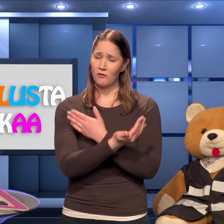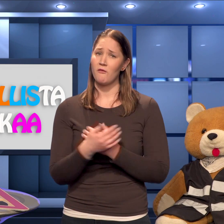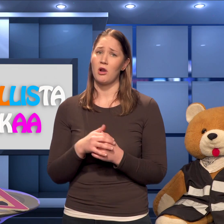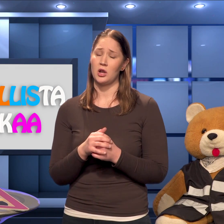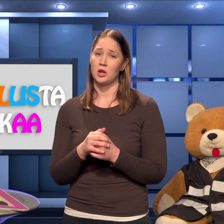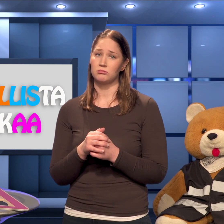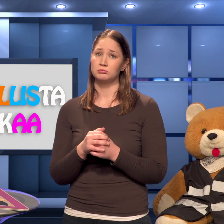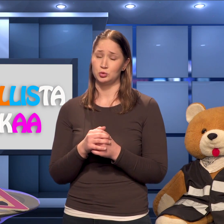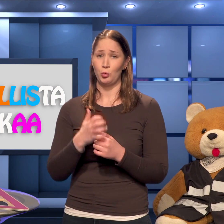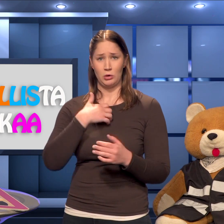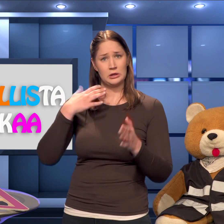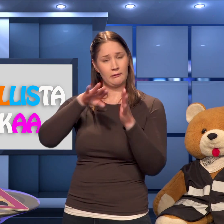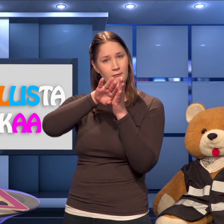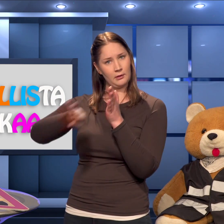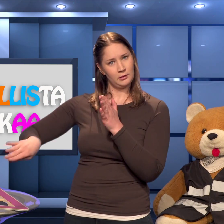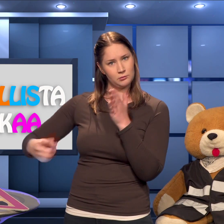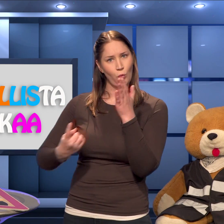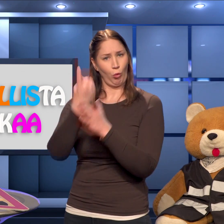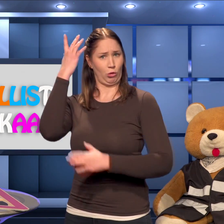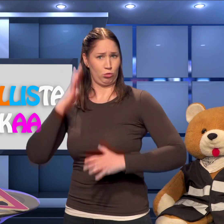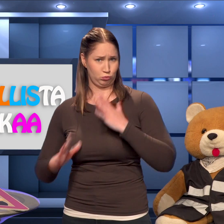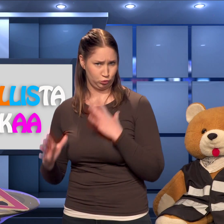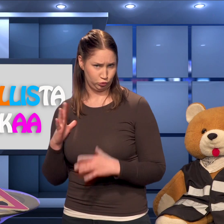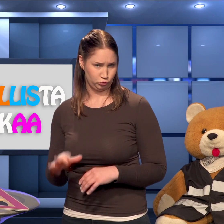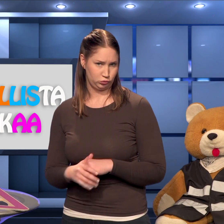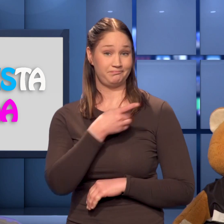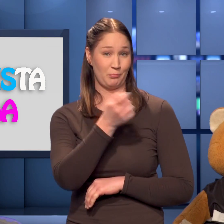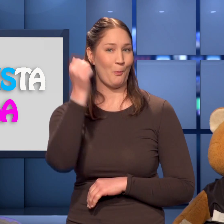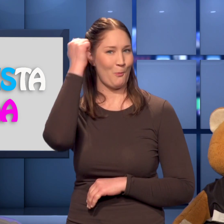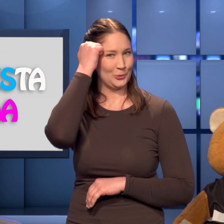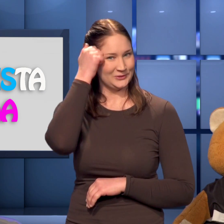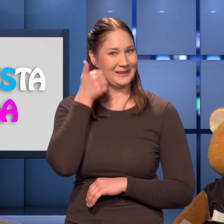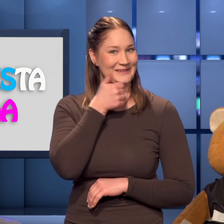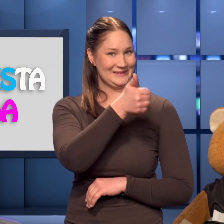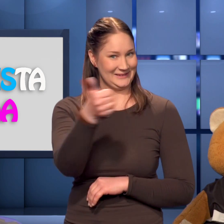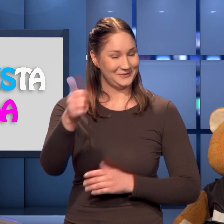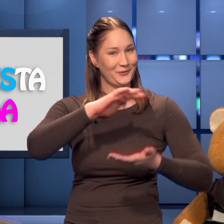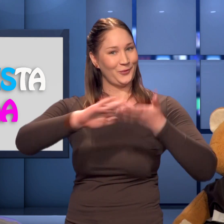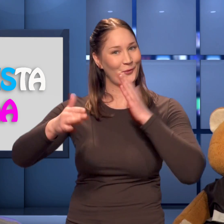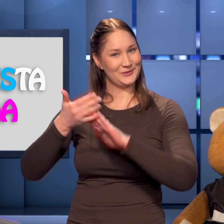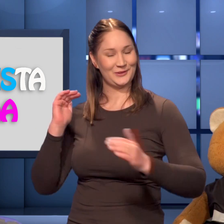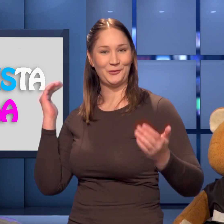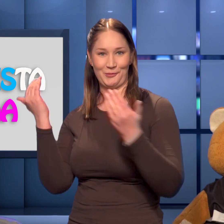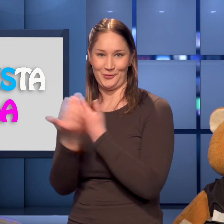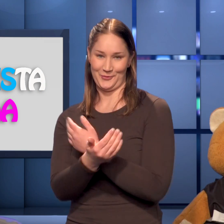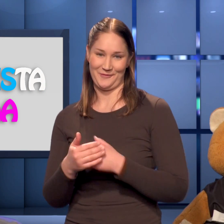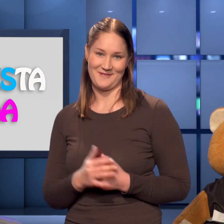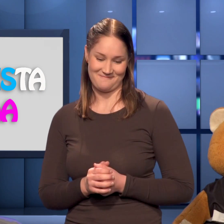turvallinen paikka ja pyrkivät välttämään onnettomuuksia. Muistakaa siis pitää itsenne ja toisenne